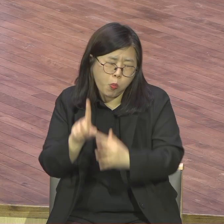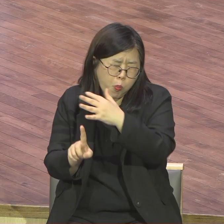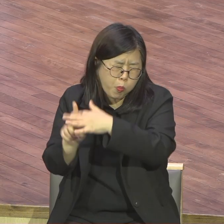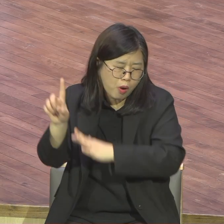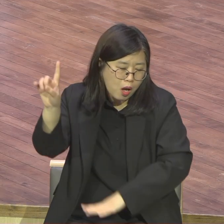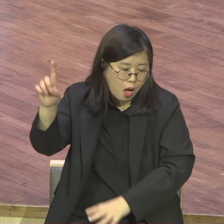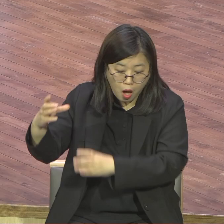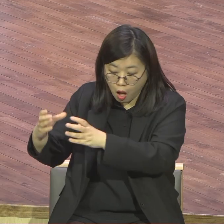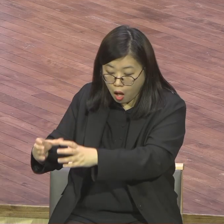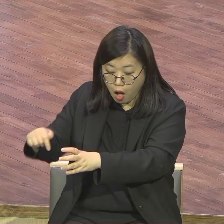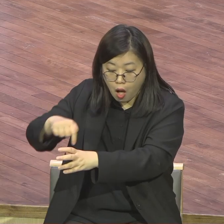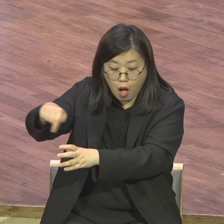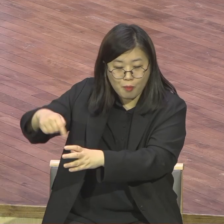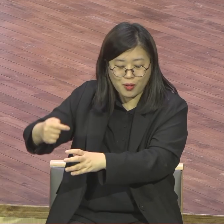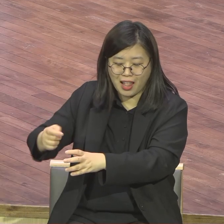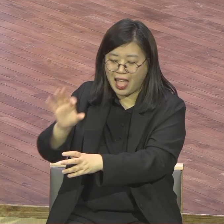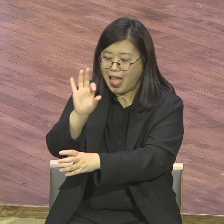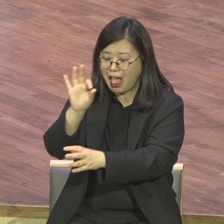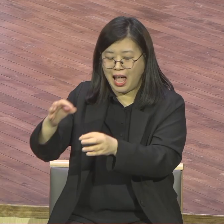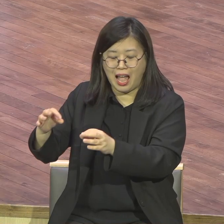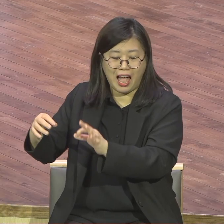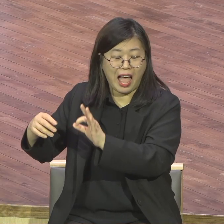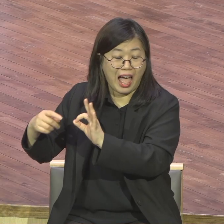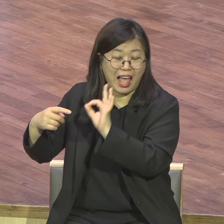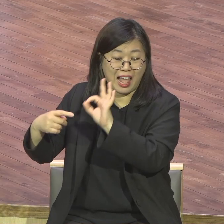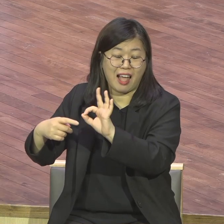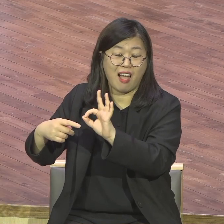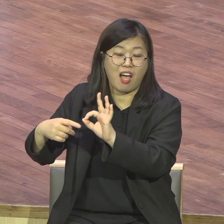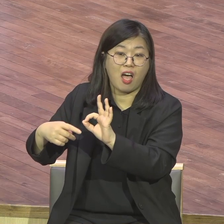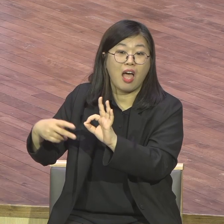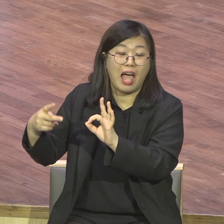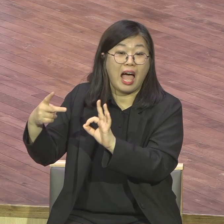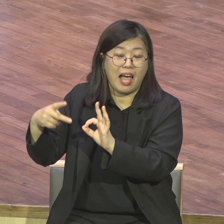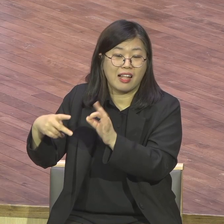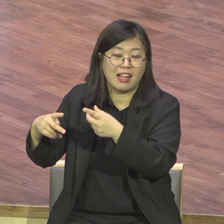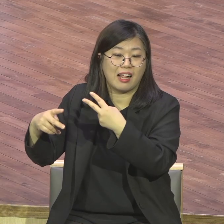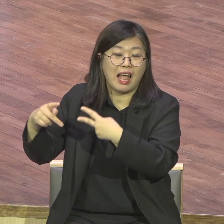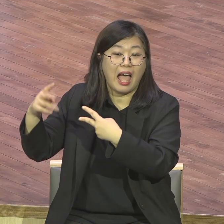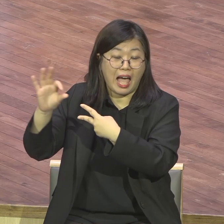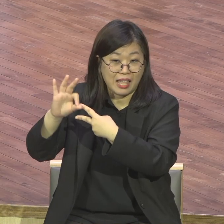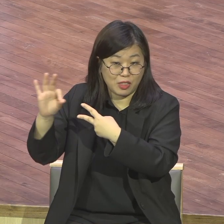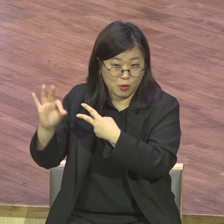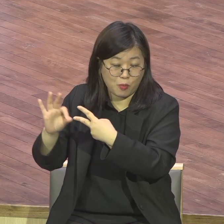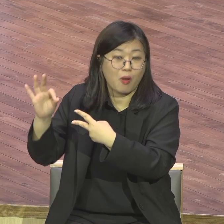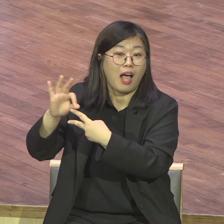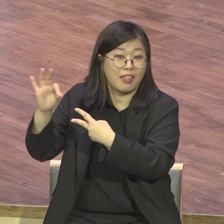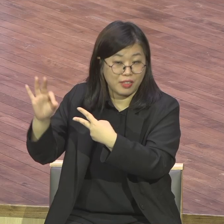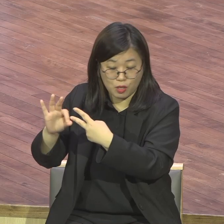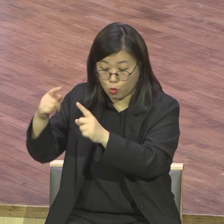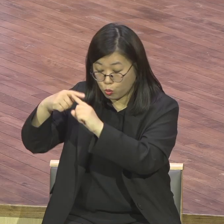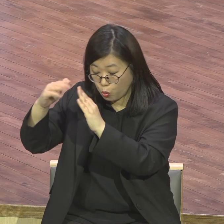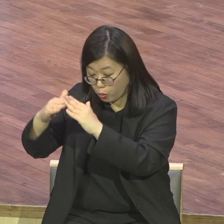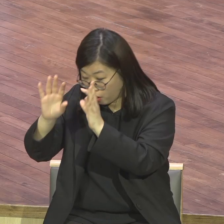안대우교 이 예루살렘 교회 이미 그래서 안대우교 시원고요. 안대우교 서신 거예요.